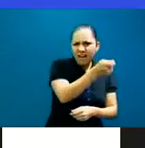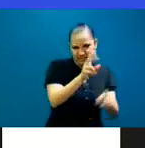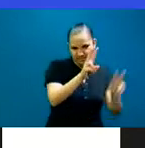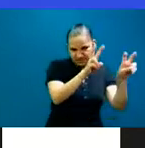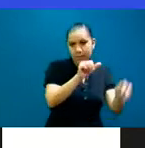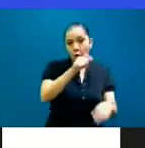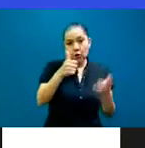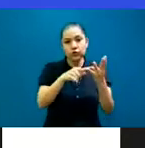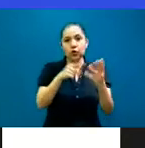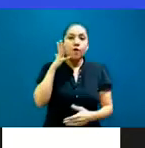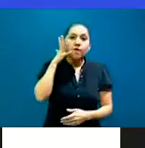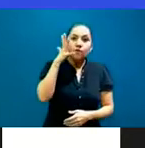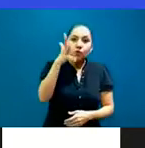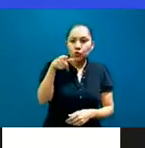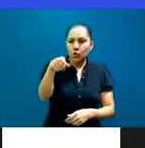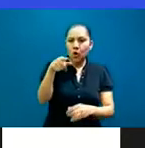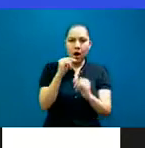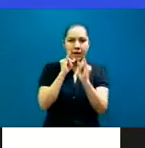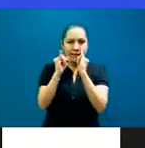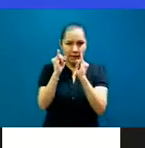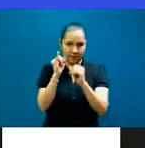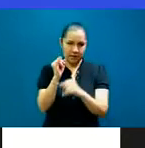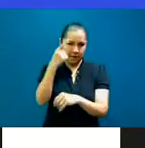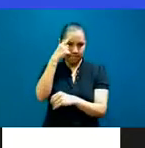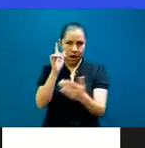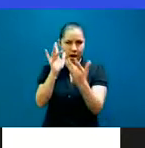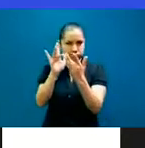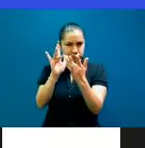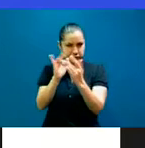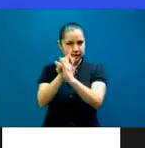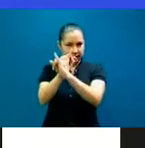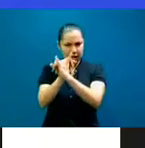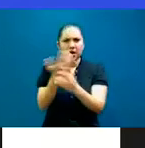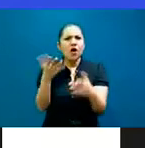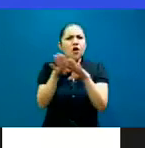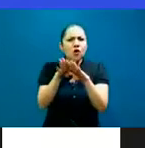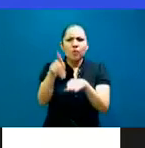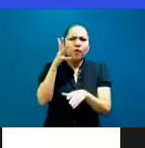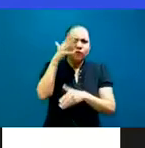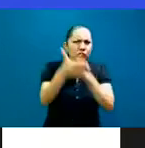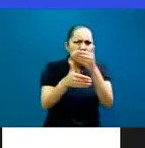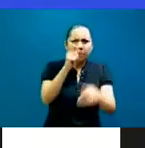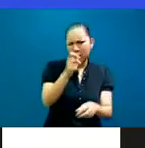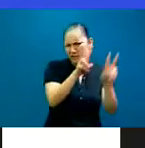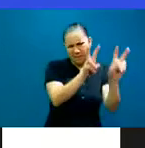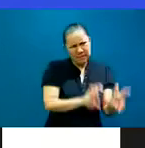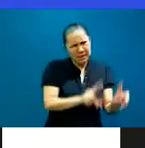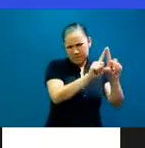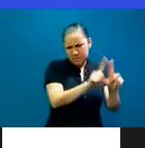chicos o ya intérpretes más consolidados también que no sean parte del colegio, pueden interpretar, recibir su aval.